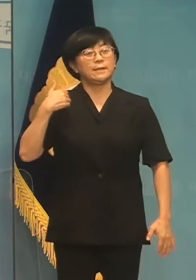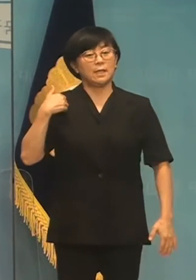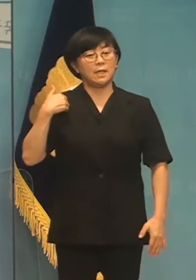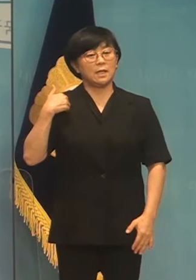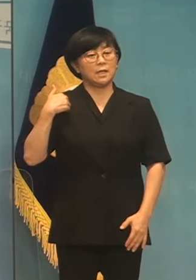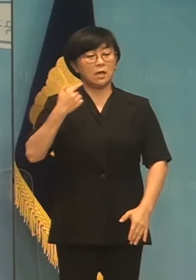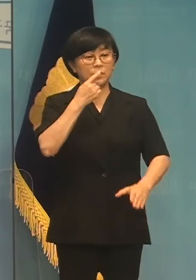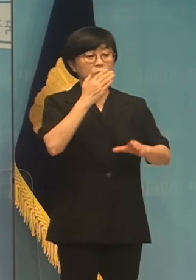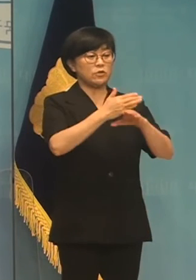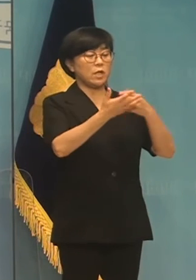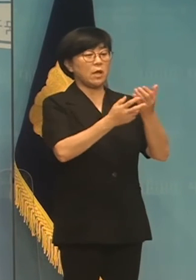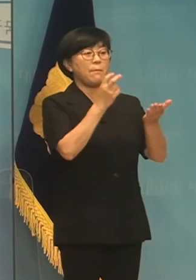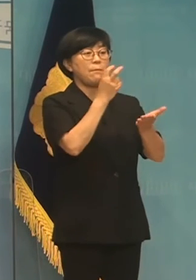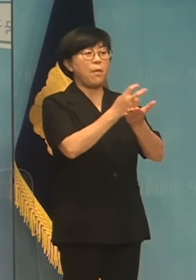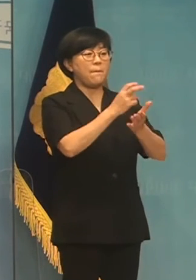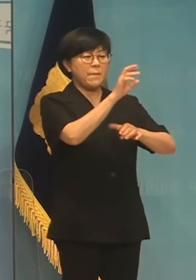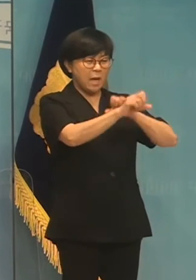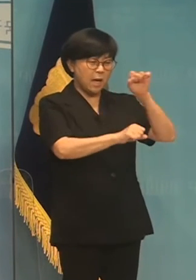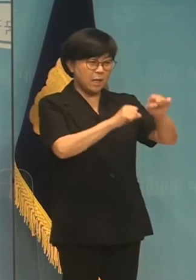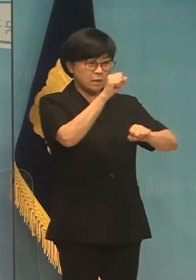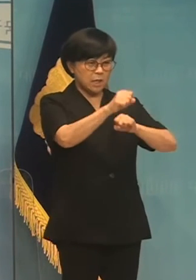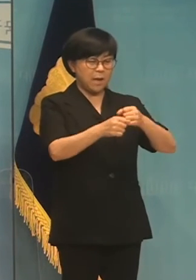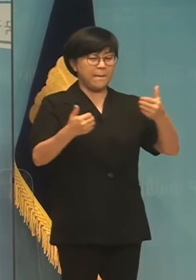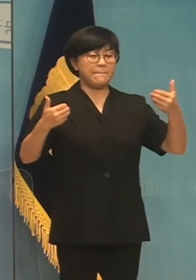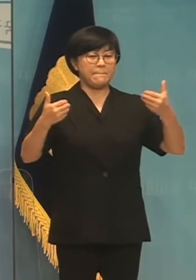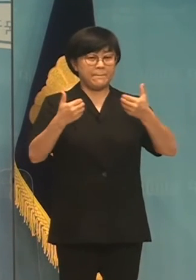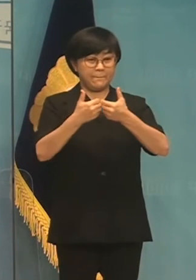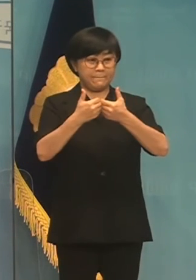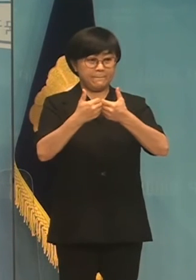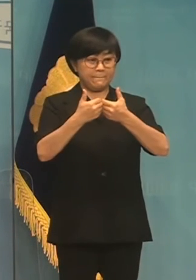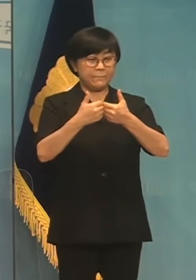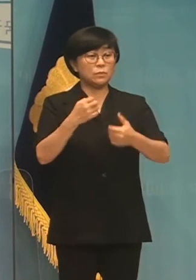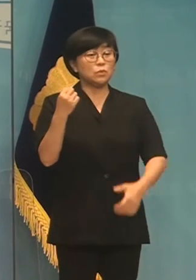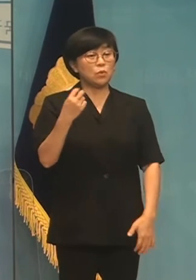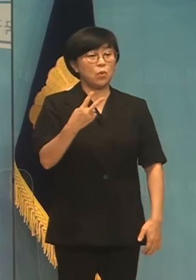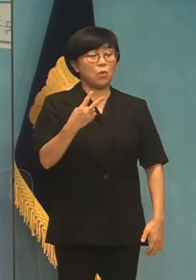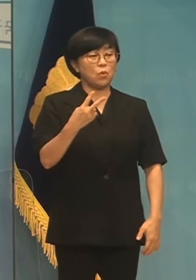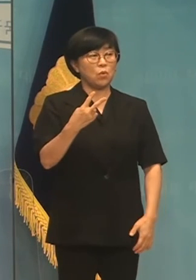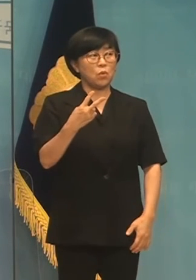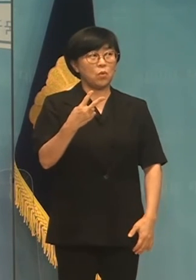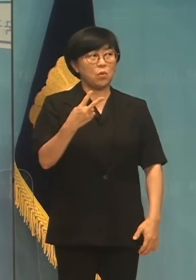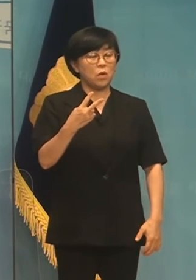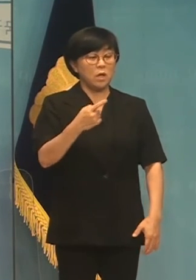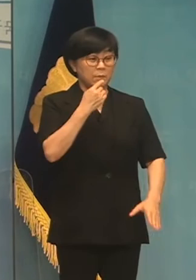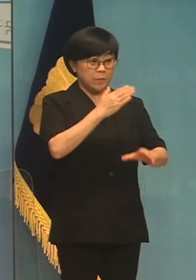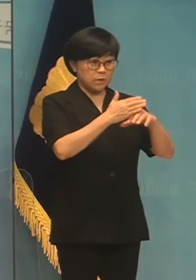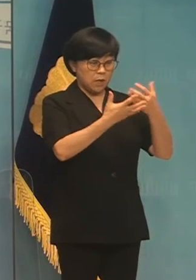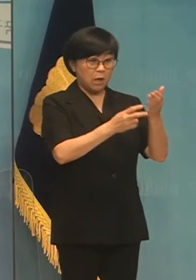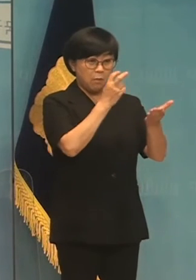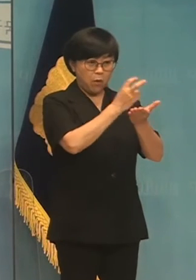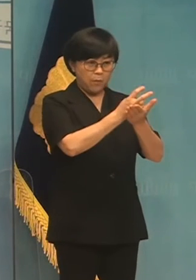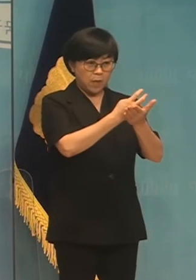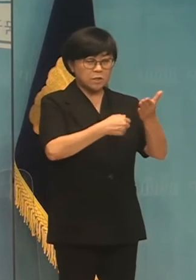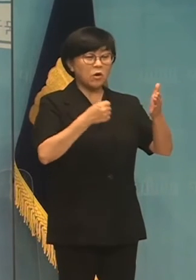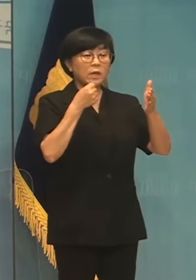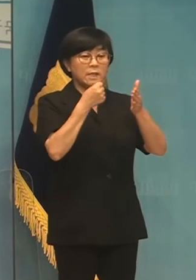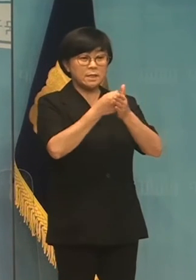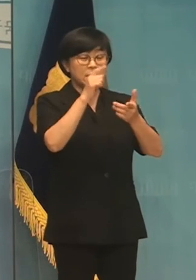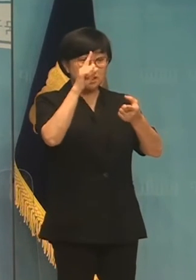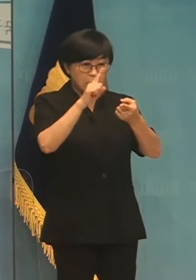민주당의 입법 침탈에 맞서겠습니다. 아울러 민주당은 법에 규정된 대로